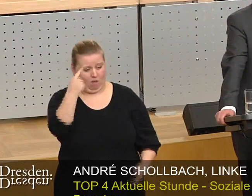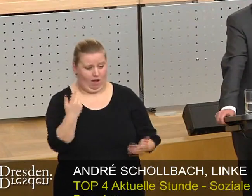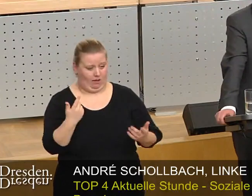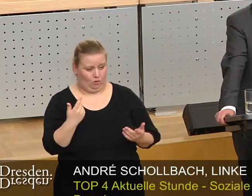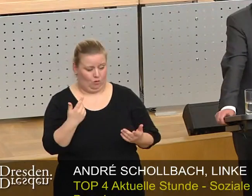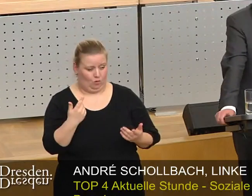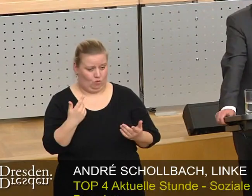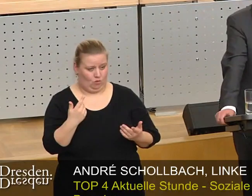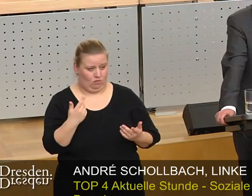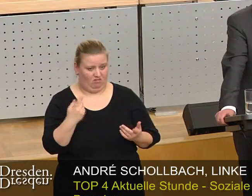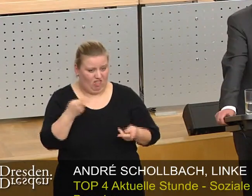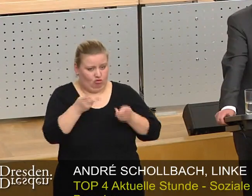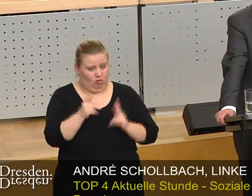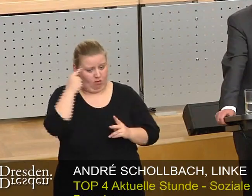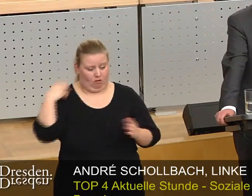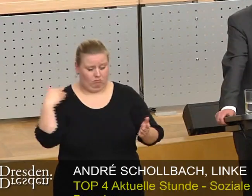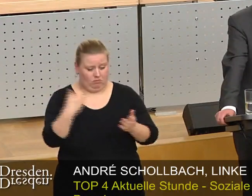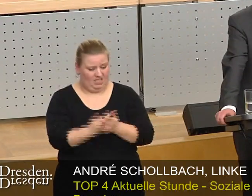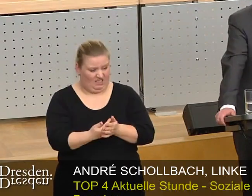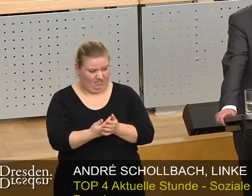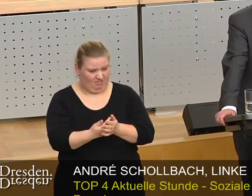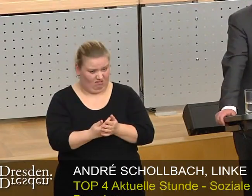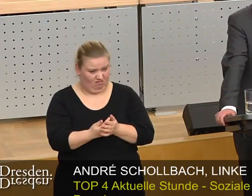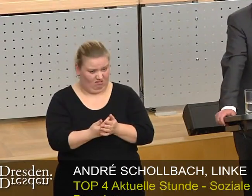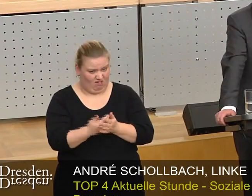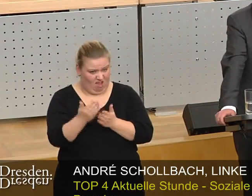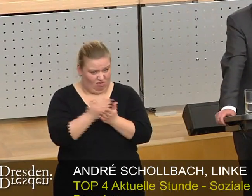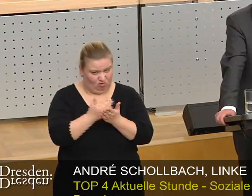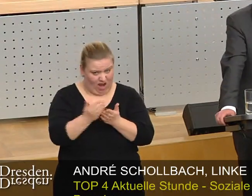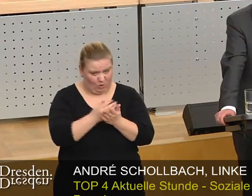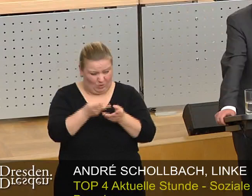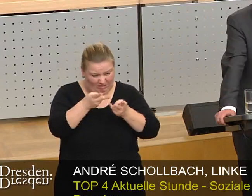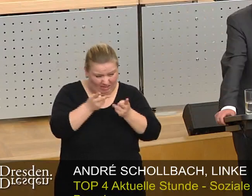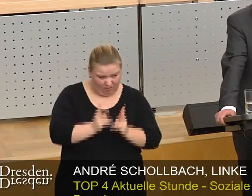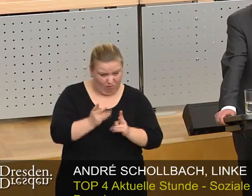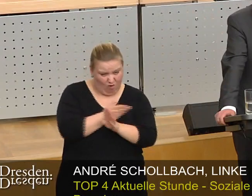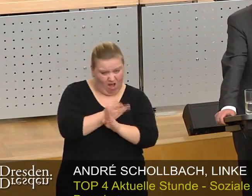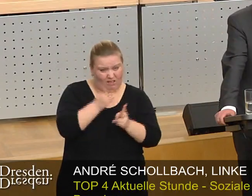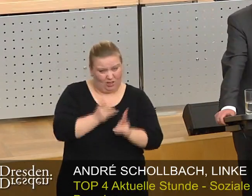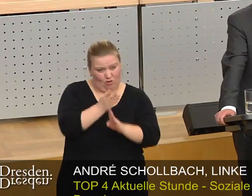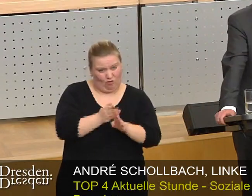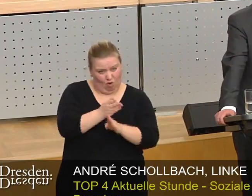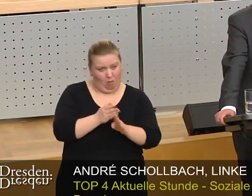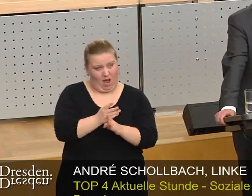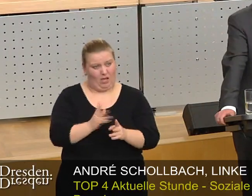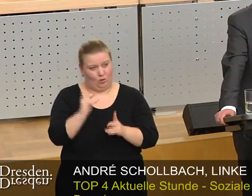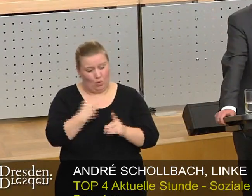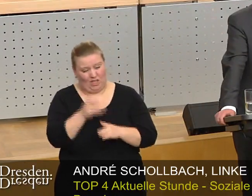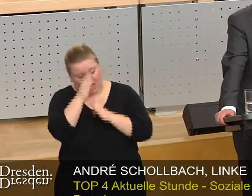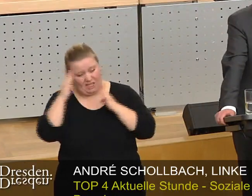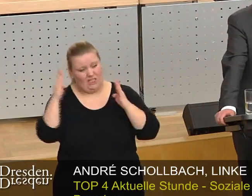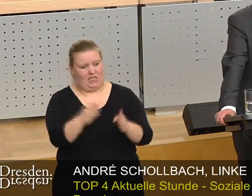wenige Entscheidungen des Stadtrates, die derart akribisch vorbereitet und intensiv